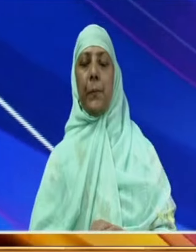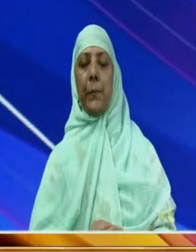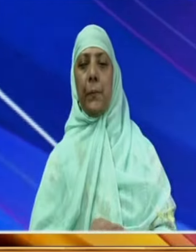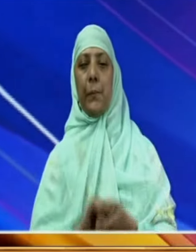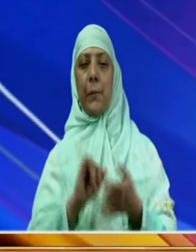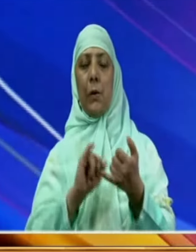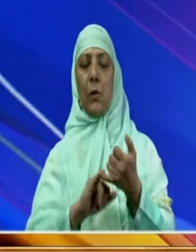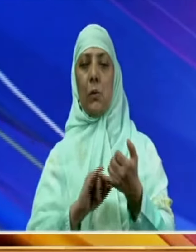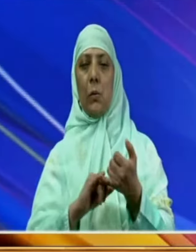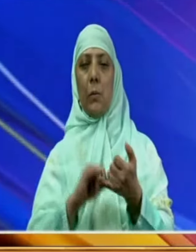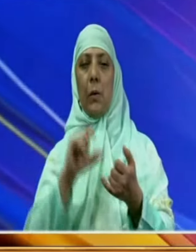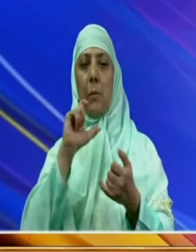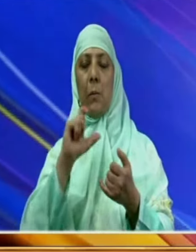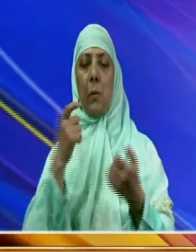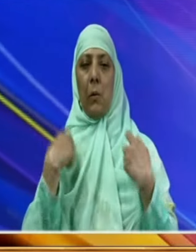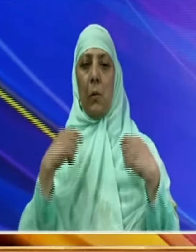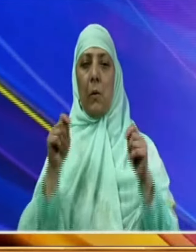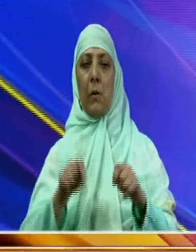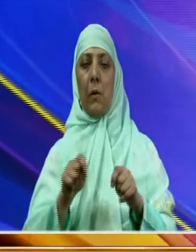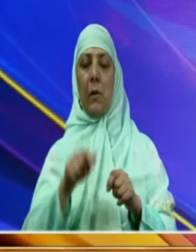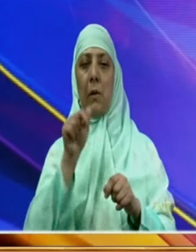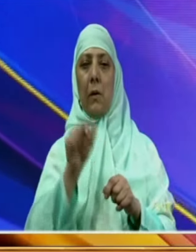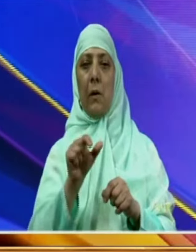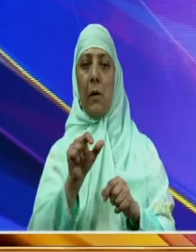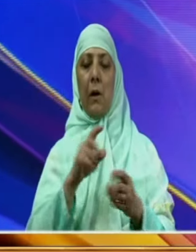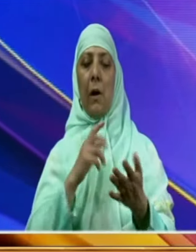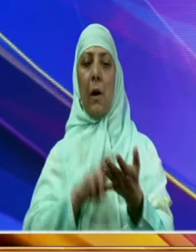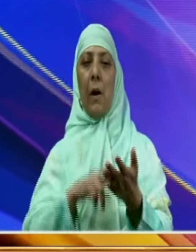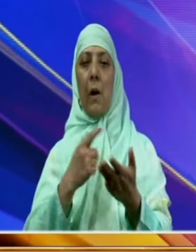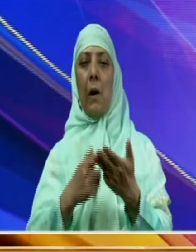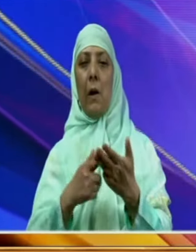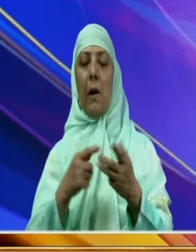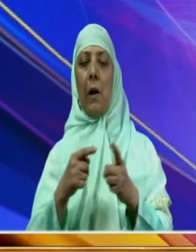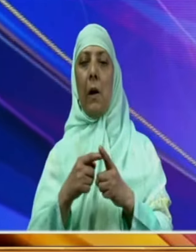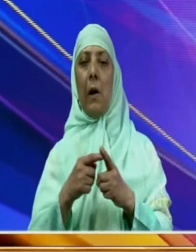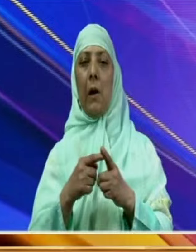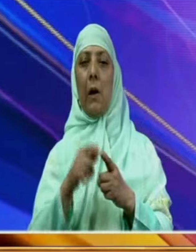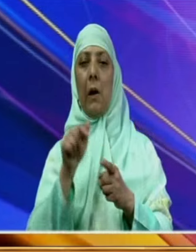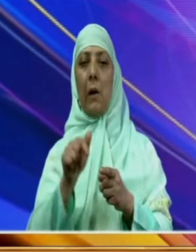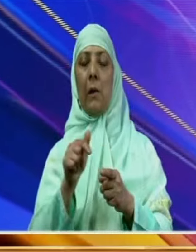سپریم کورٹ آج نیٹ یو جی سے متعلق ارضیوں کی سماعت کر رہی ہے